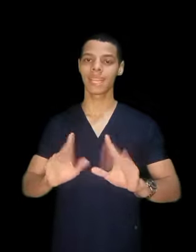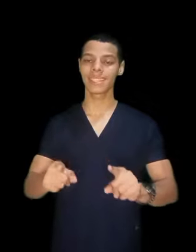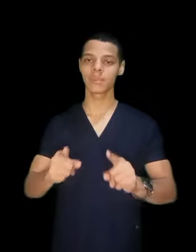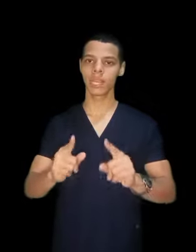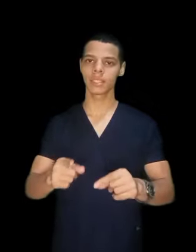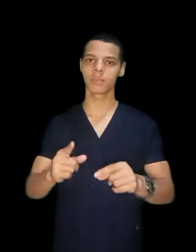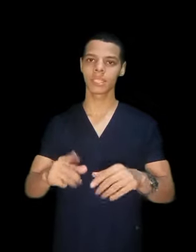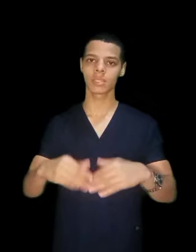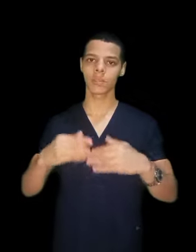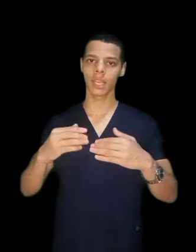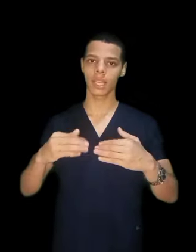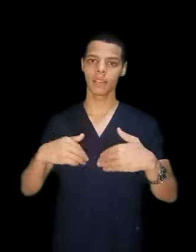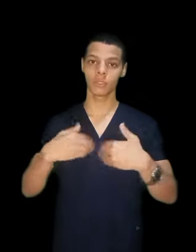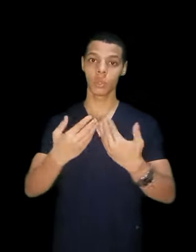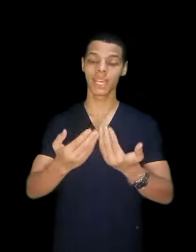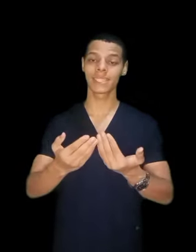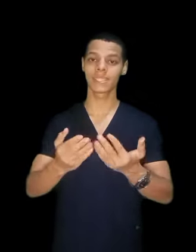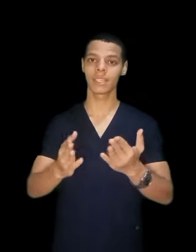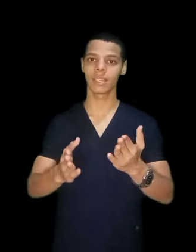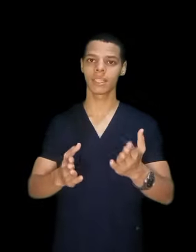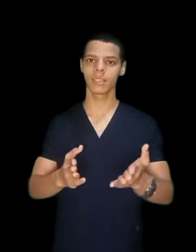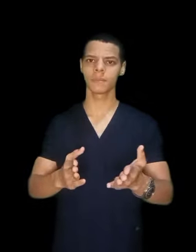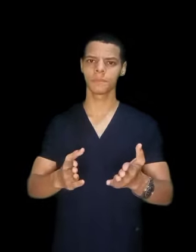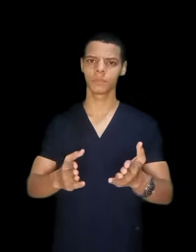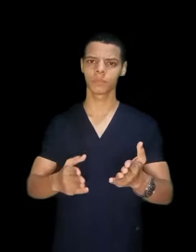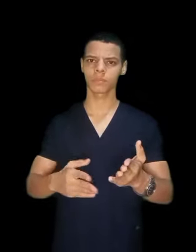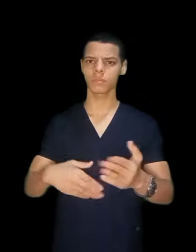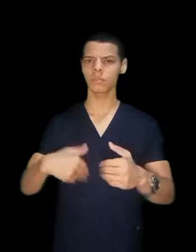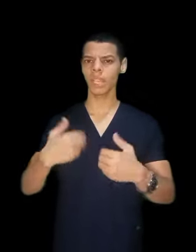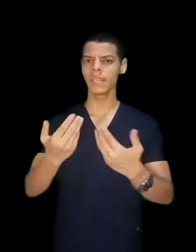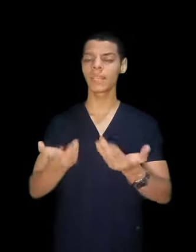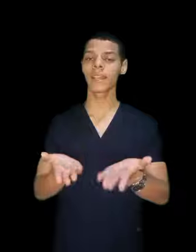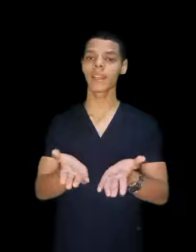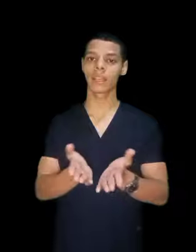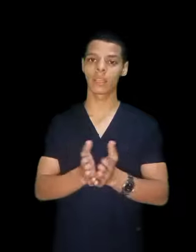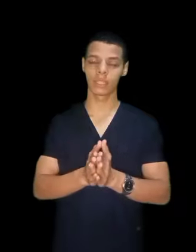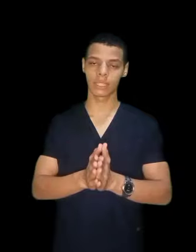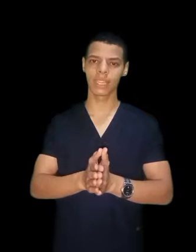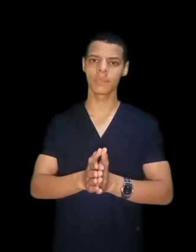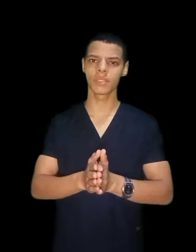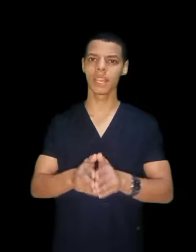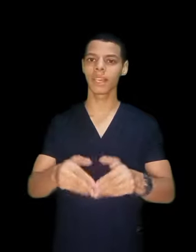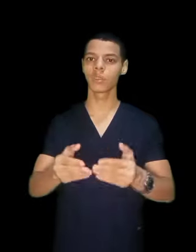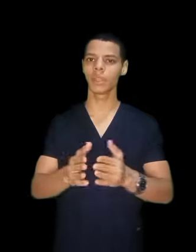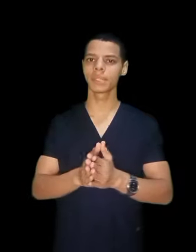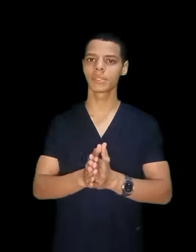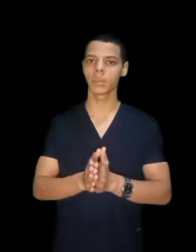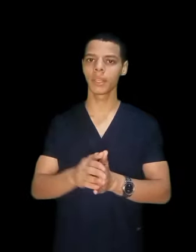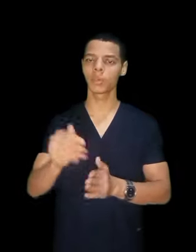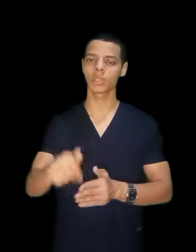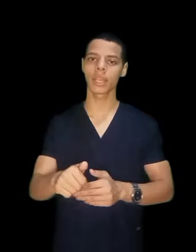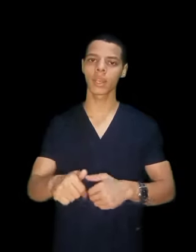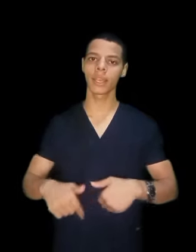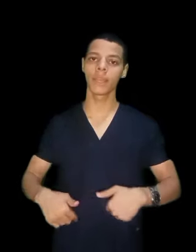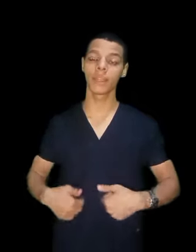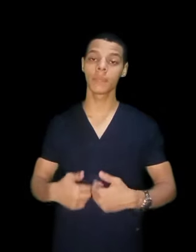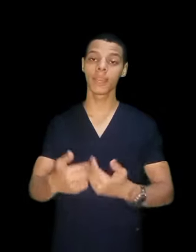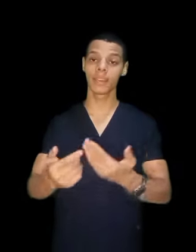لازم لازم تسمع الفيديوهات اللي انا اتكلمت فيها عن كلية التمريد خش على القناة ابدأ